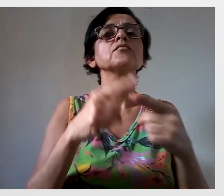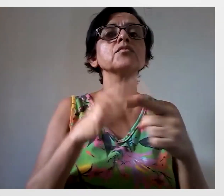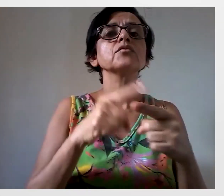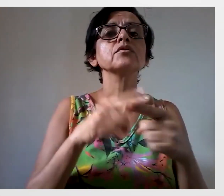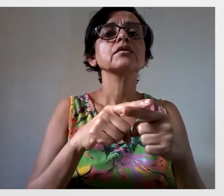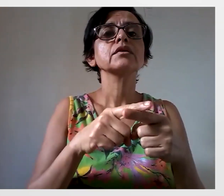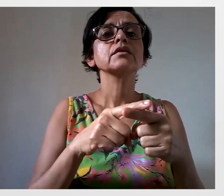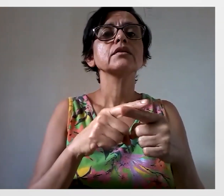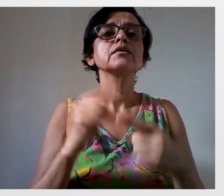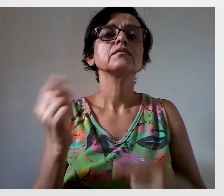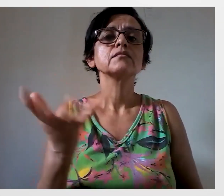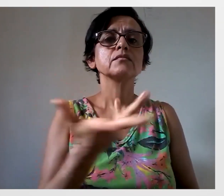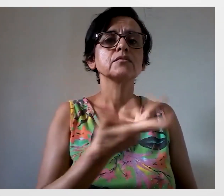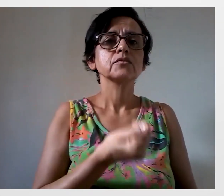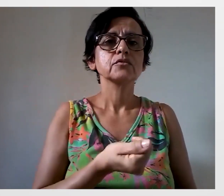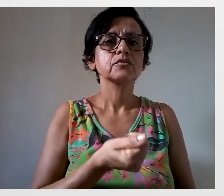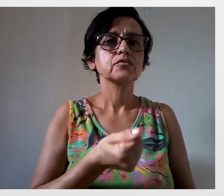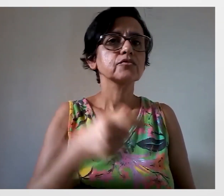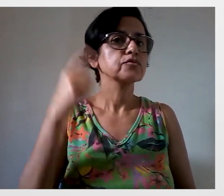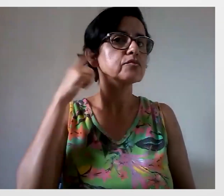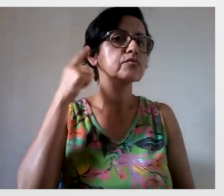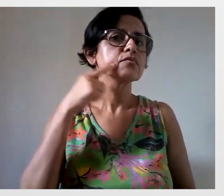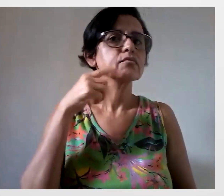trabalho e em todas as outras situações da vida.